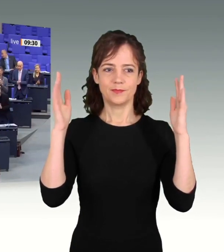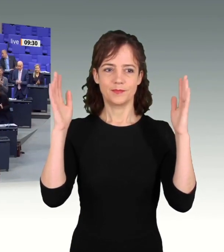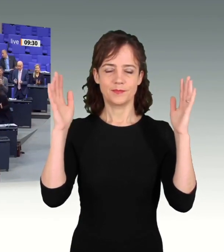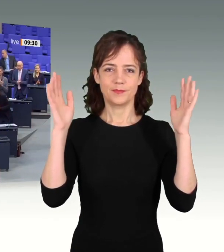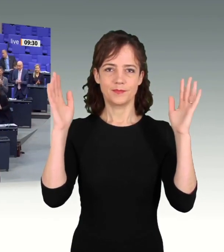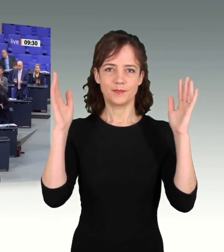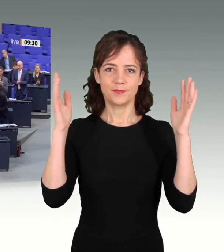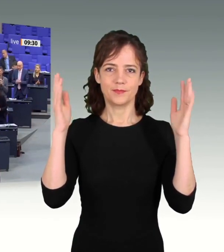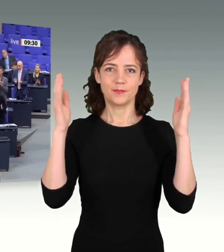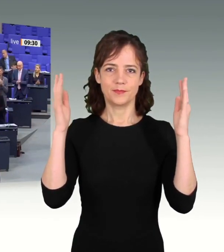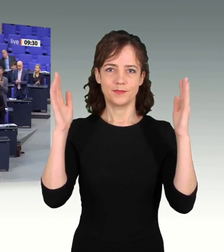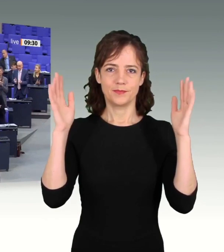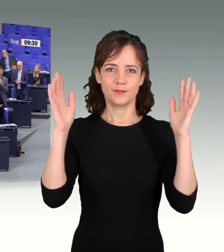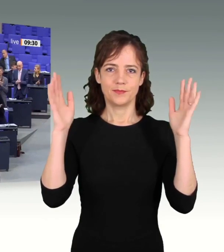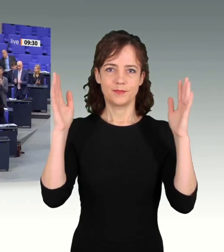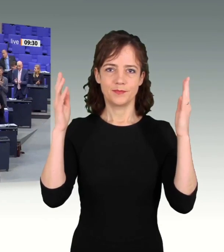Applaus